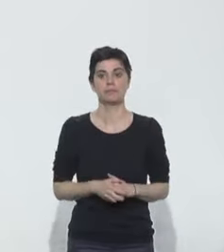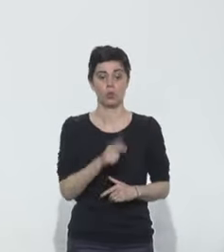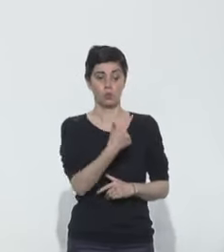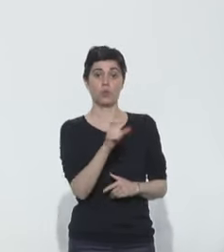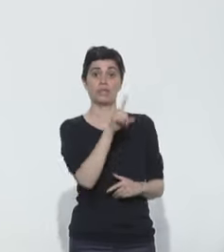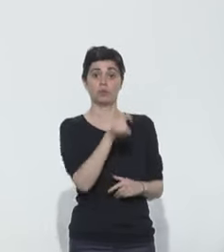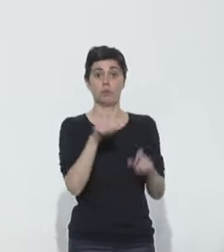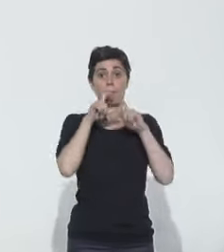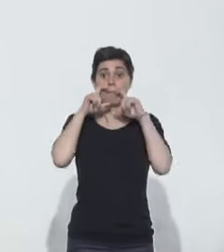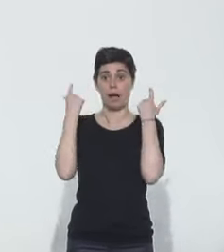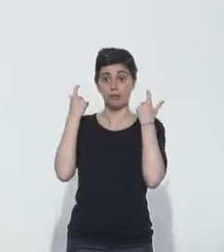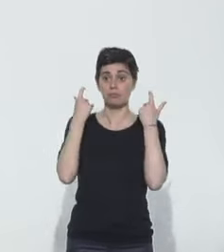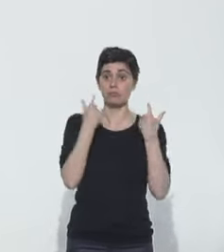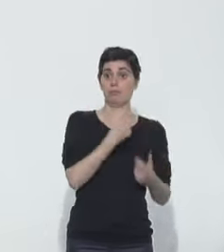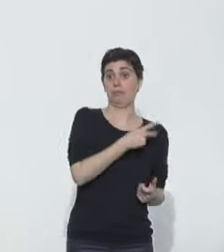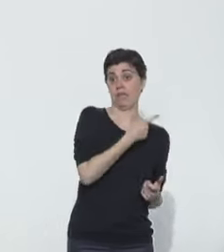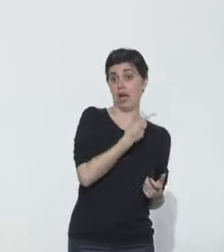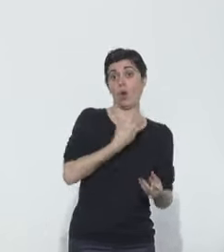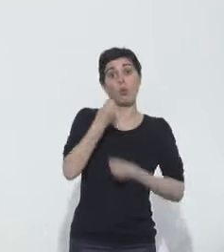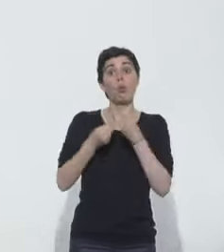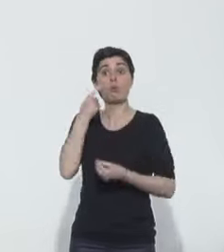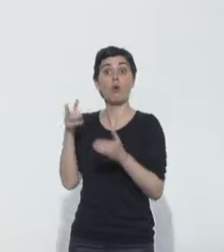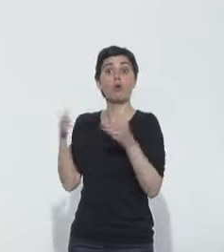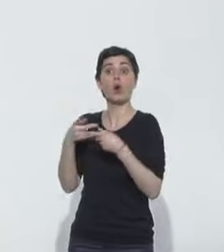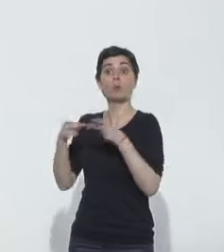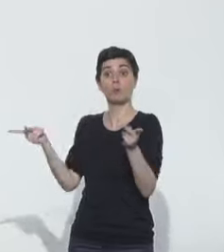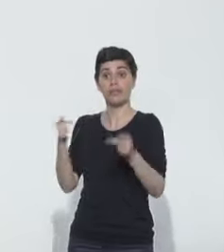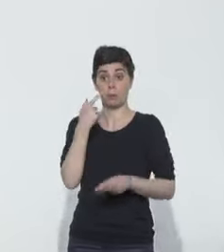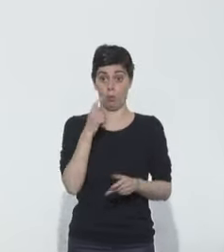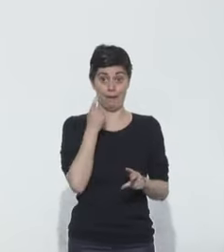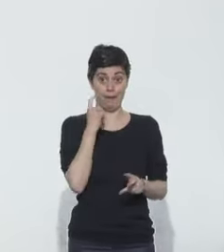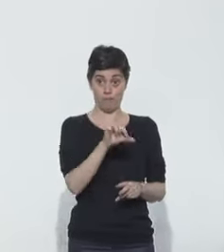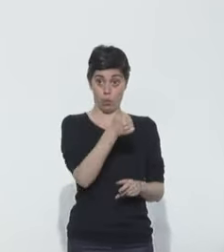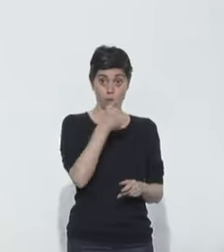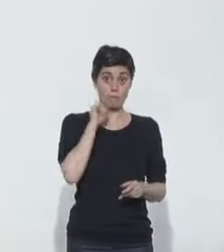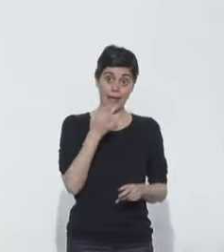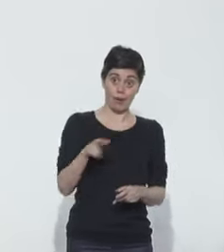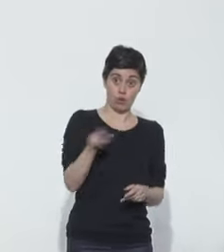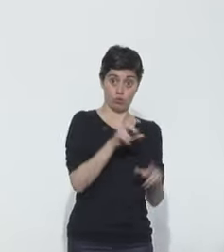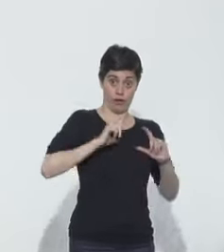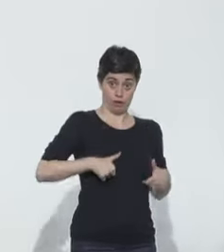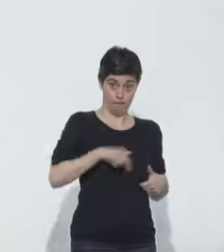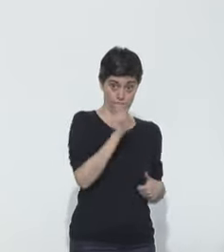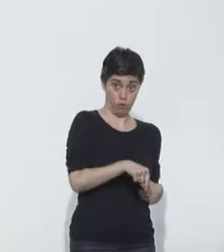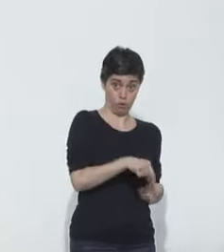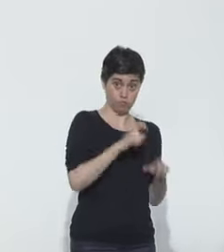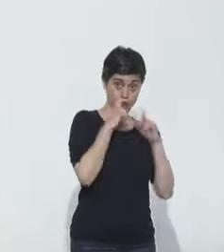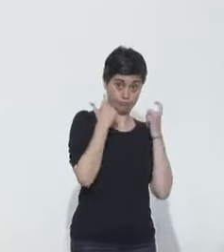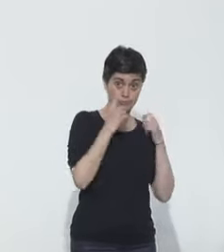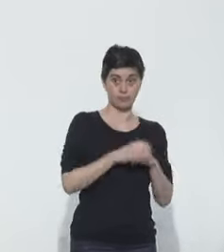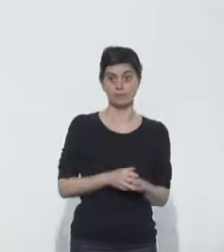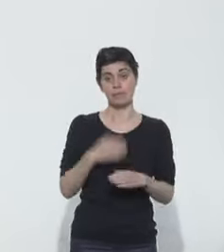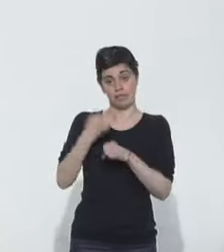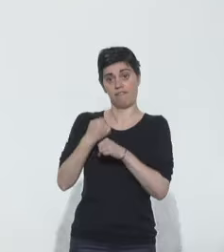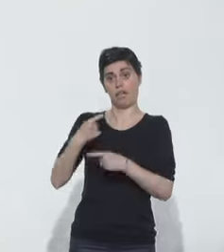port d'un masque sanitaire au grand public sera-t-il obligatoire pour les élèves qui reprendront le 11 mai ? Alors, nous travaillons sur ce point, sur les